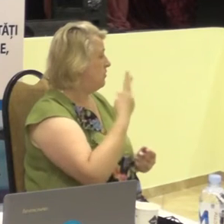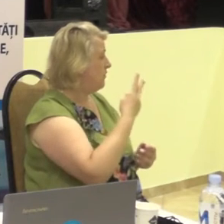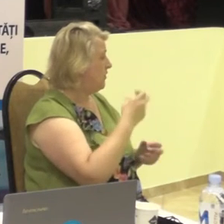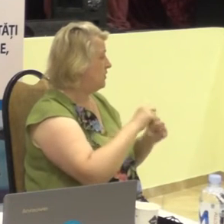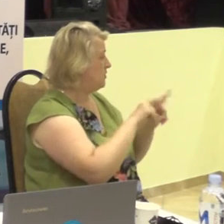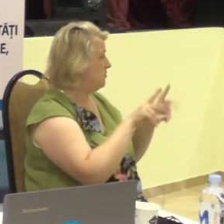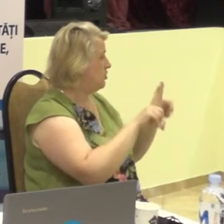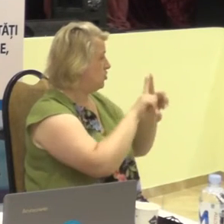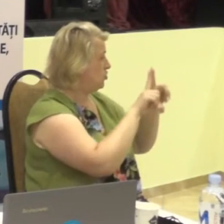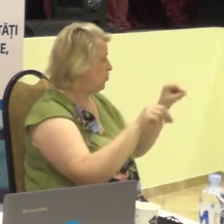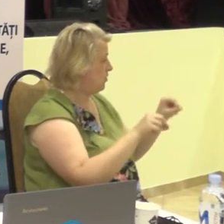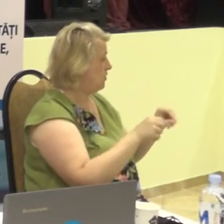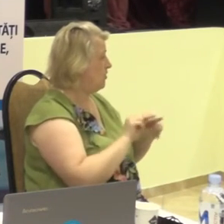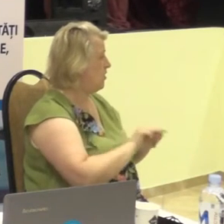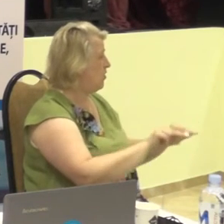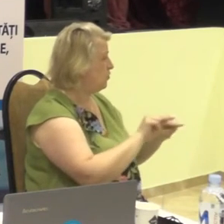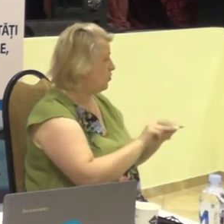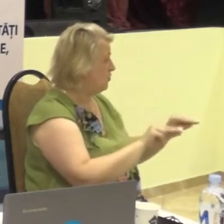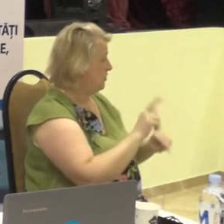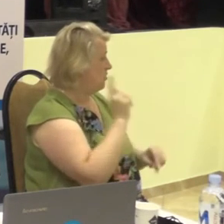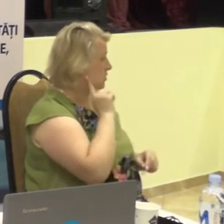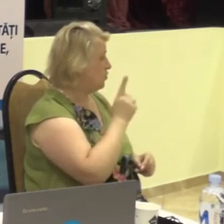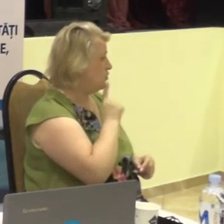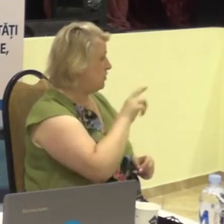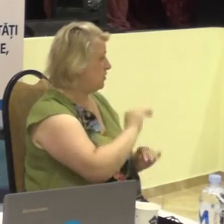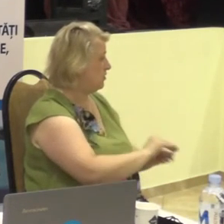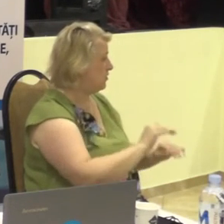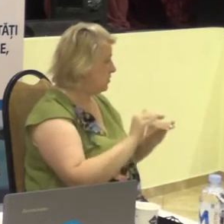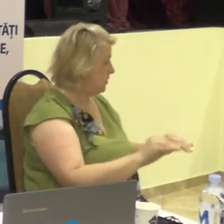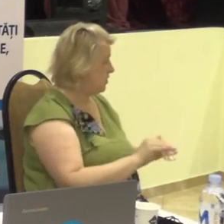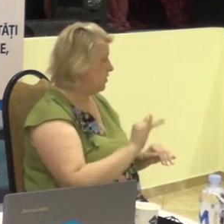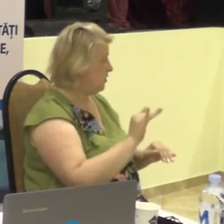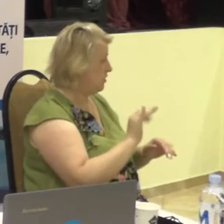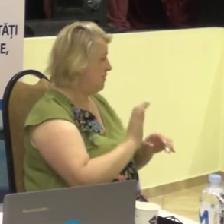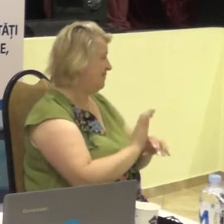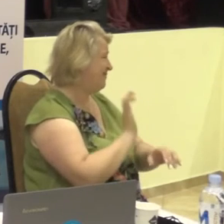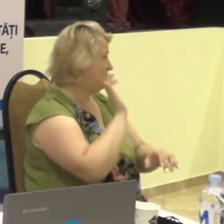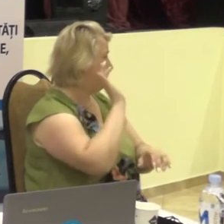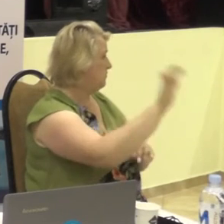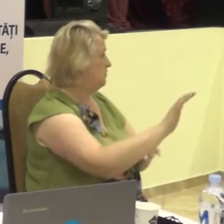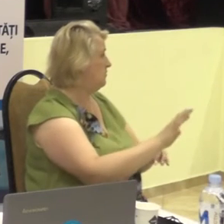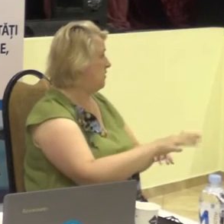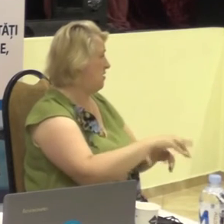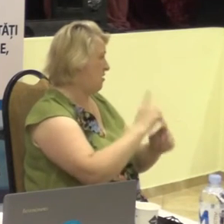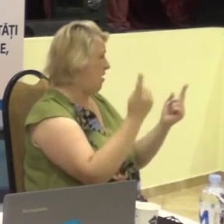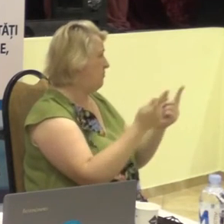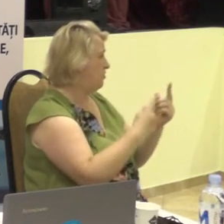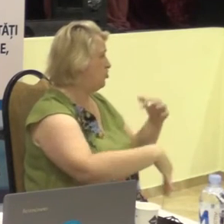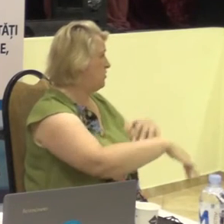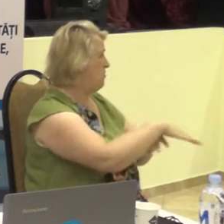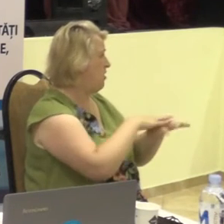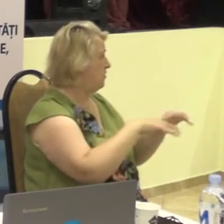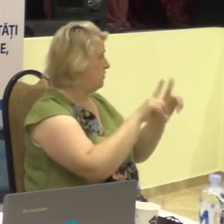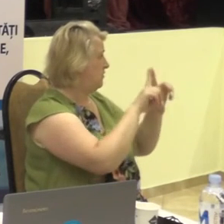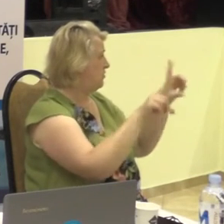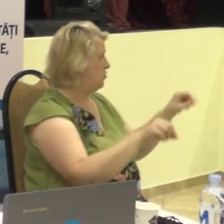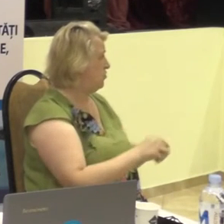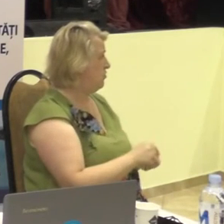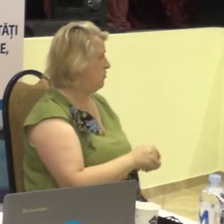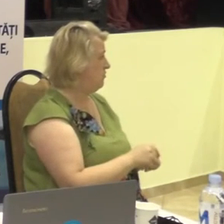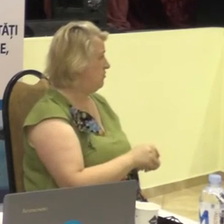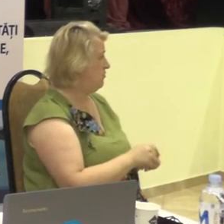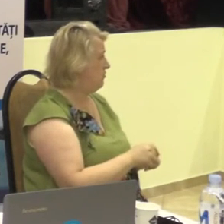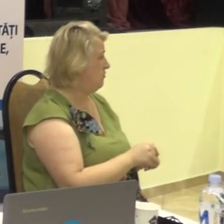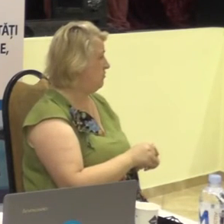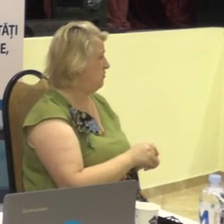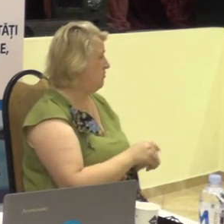pentru educarea copiilor sus și trimise în școlile generale. Fără a